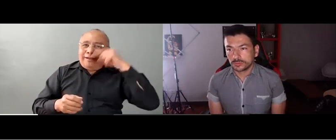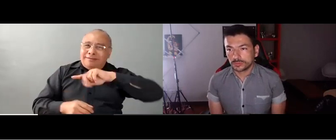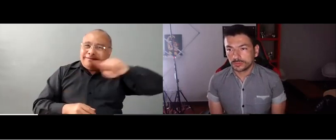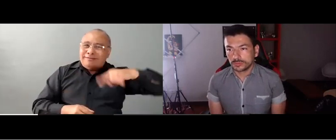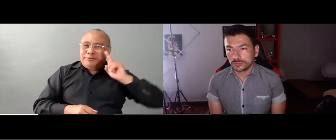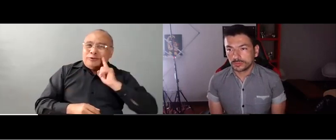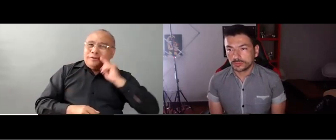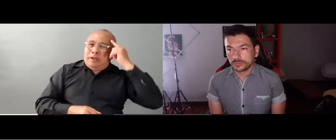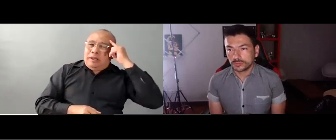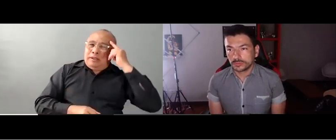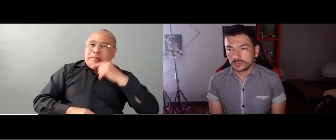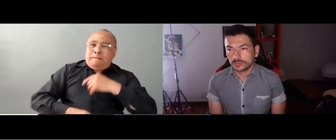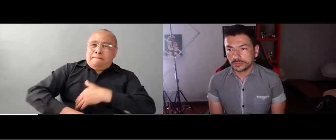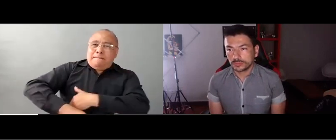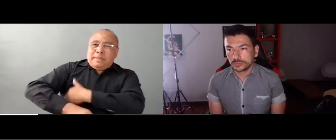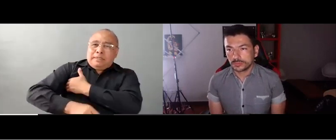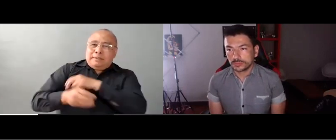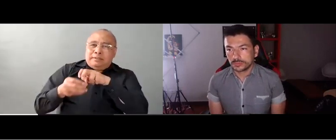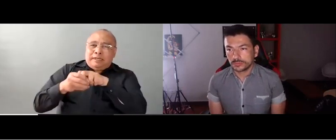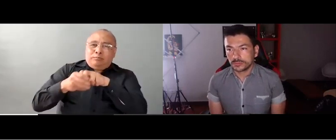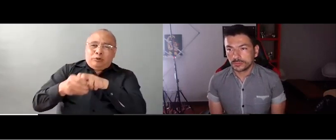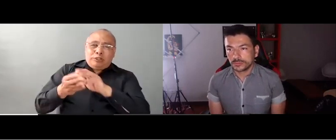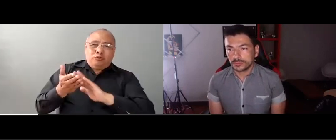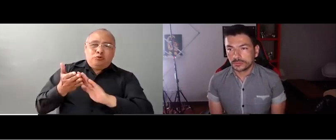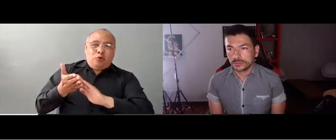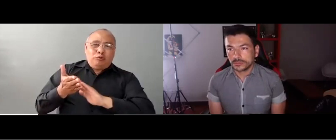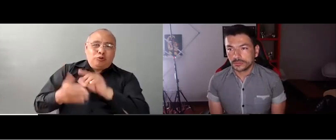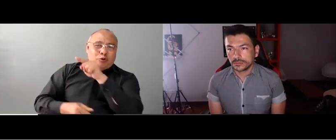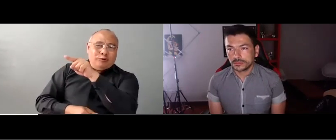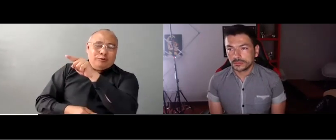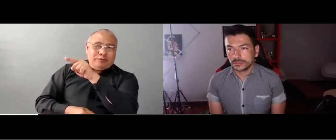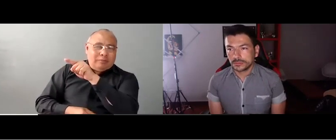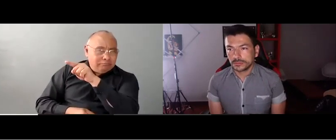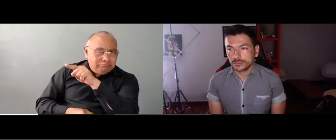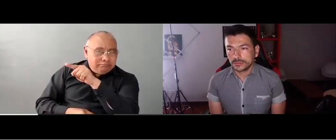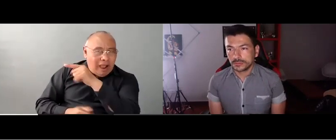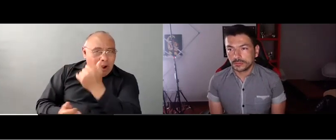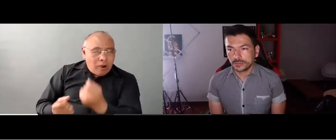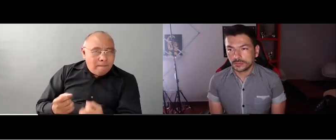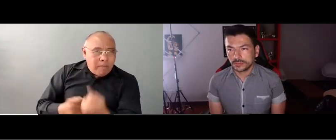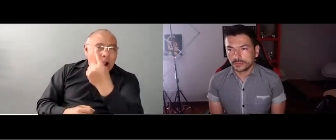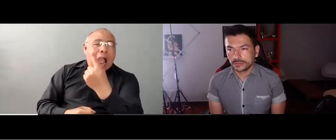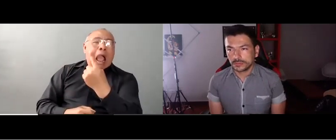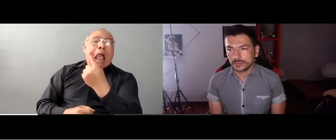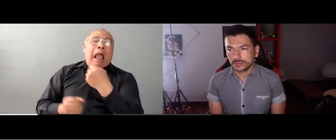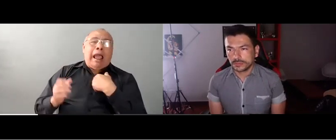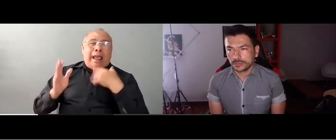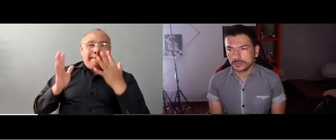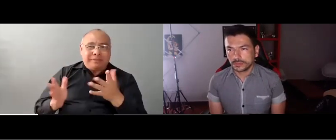todos los nombres, con todos los datos. En ese momento, pues pensamos que quienes tenían la información por